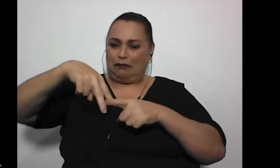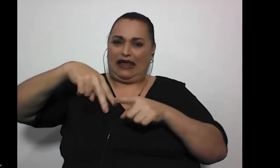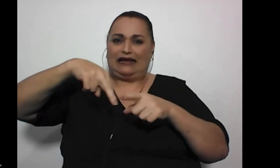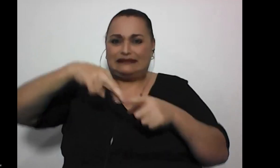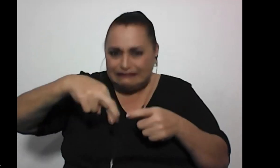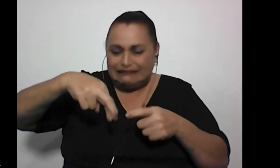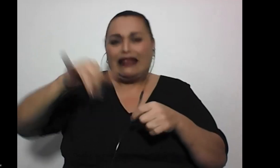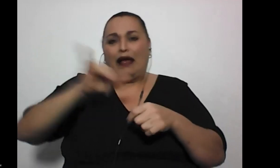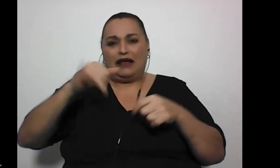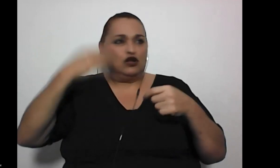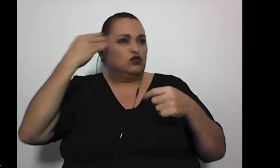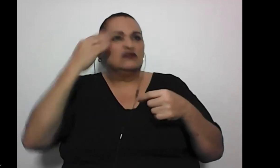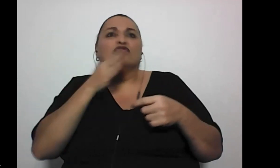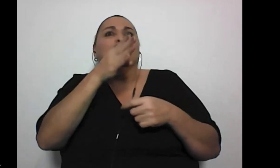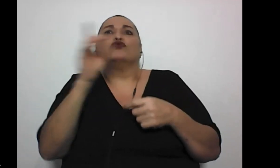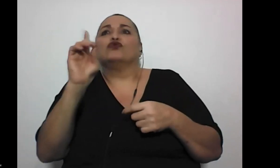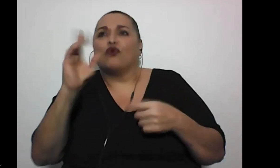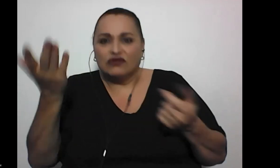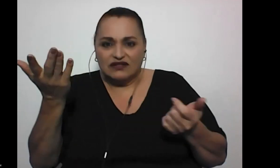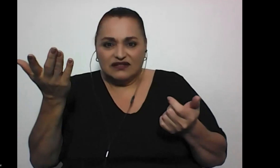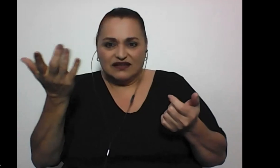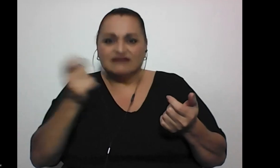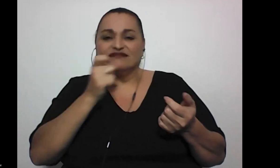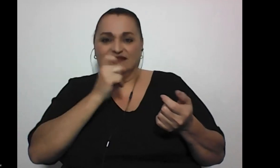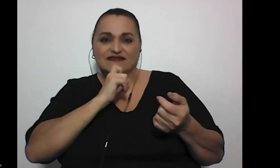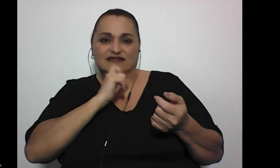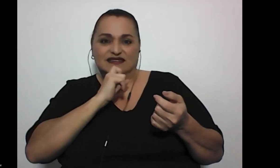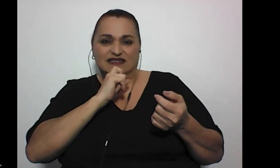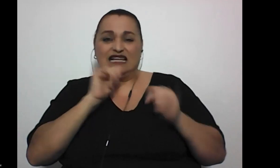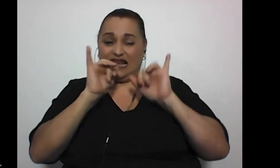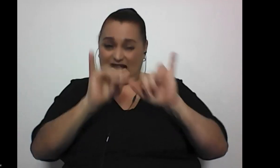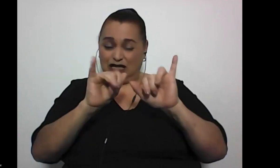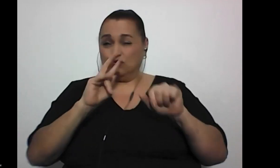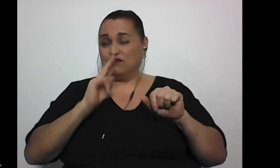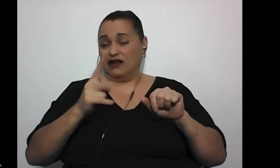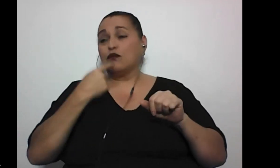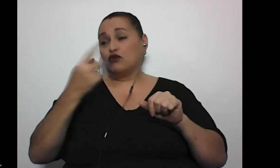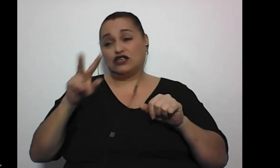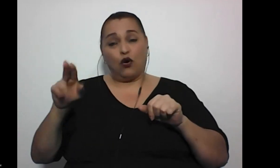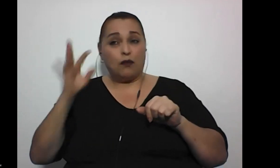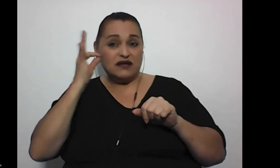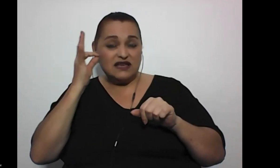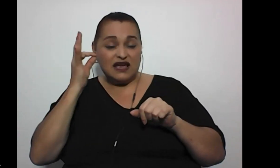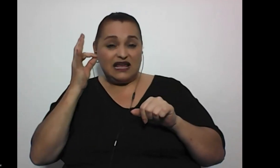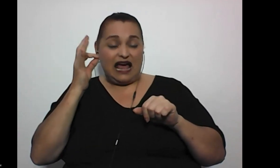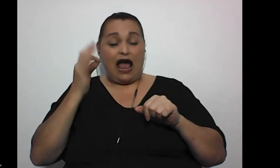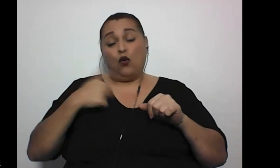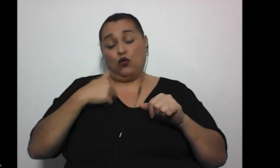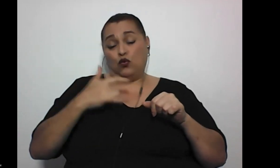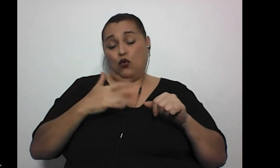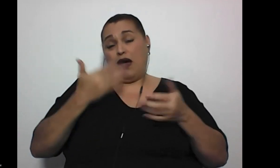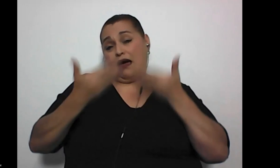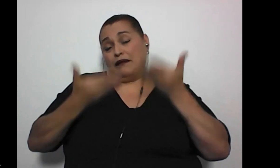saber para dónde agarrar, y eso realmente es como decía la compañera, digamos, a pesar de que a veces uno